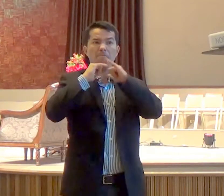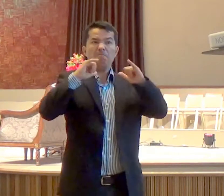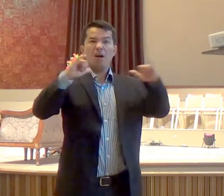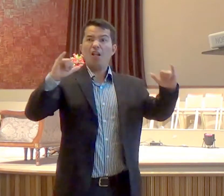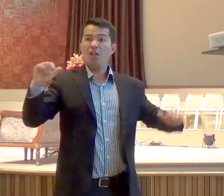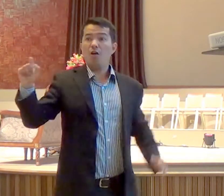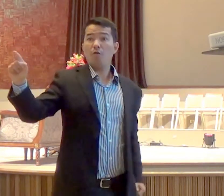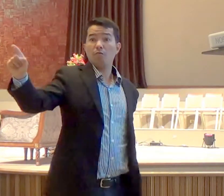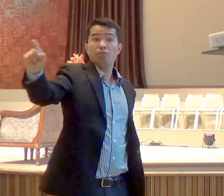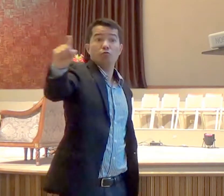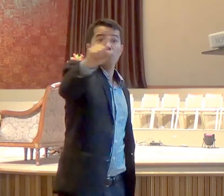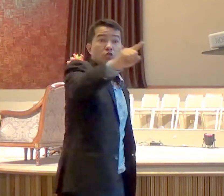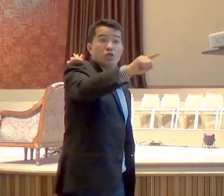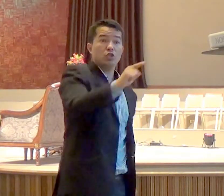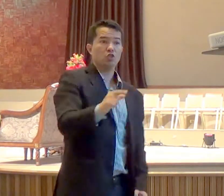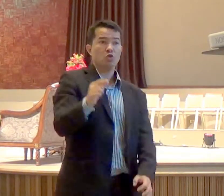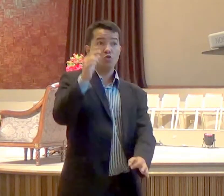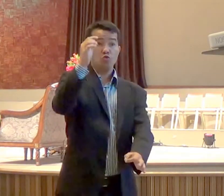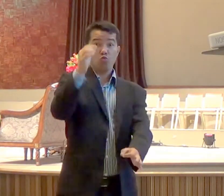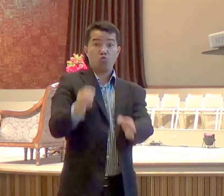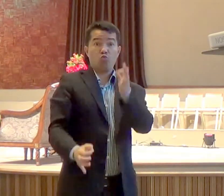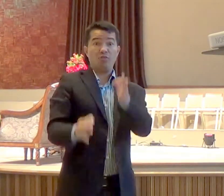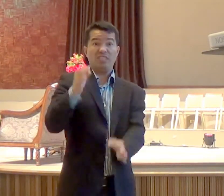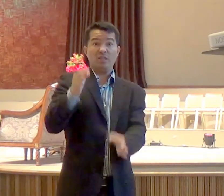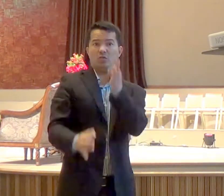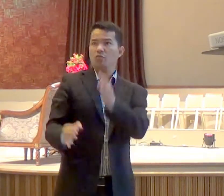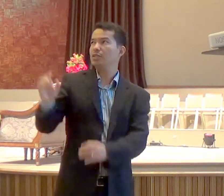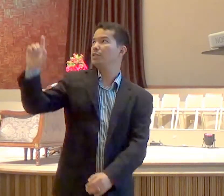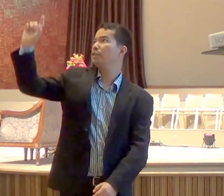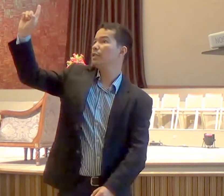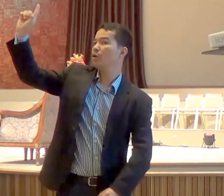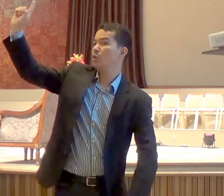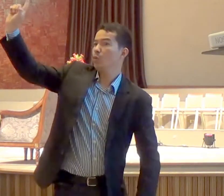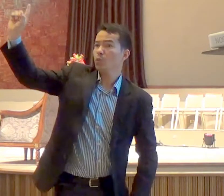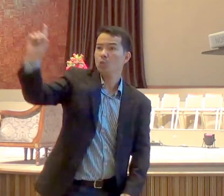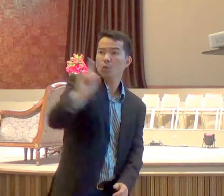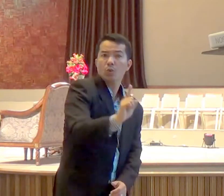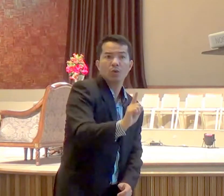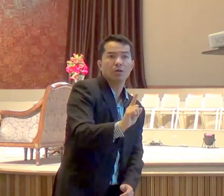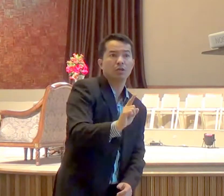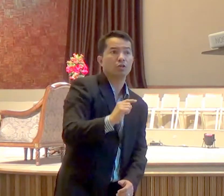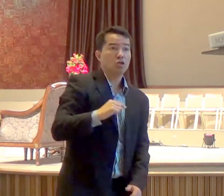que o juízo de Deus, está vindo, a não ser que voltemos, para Deus,